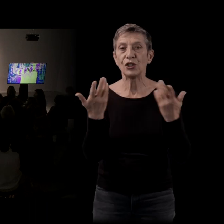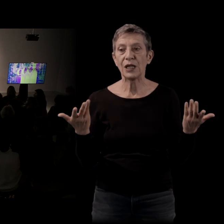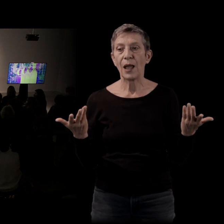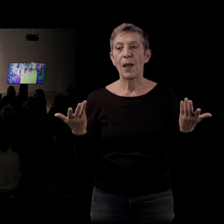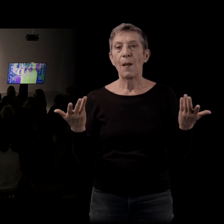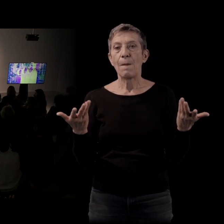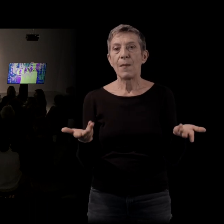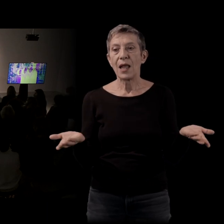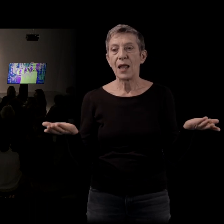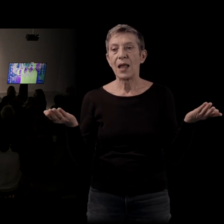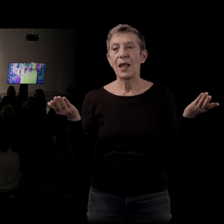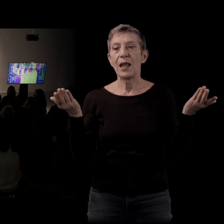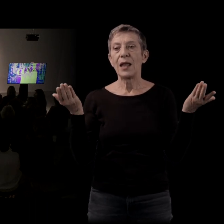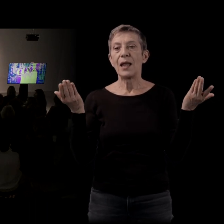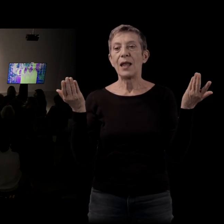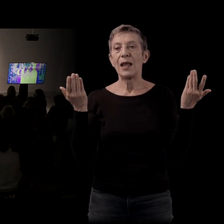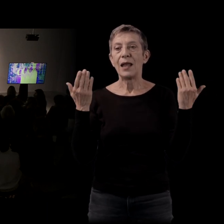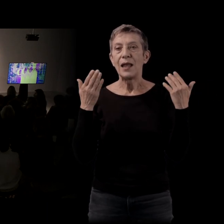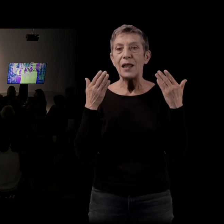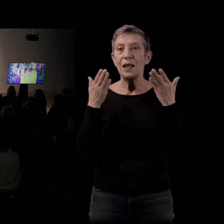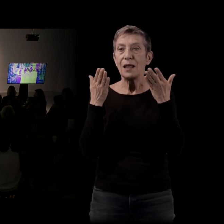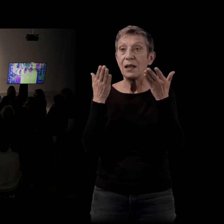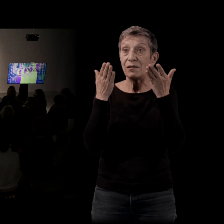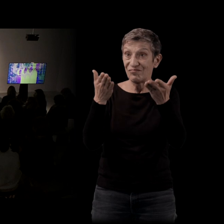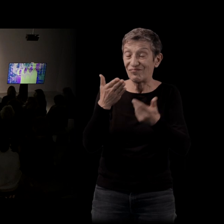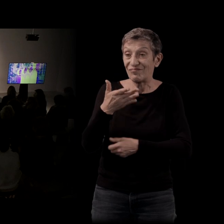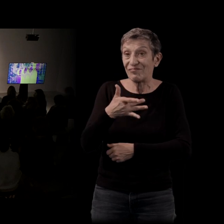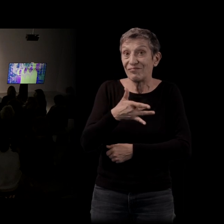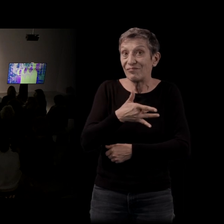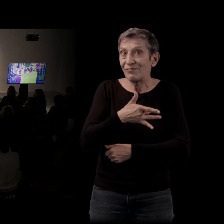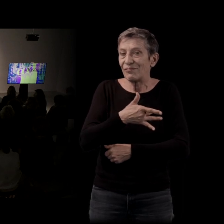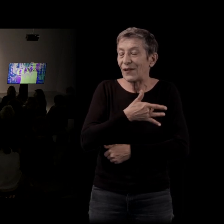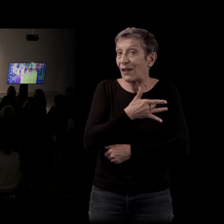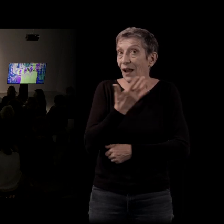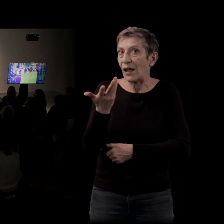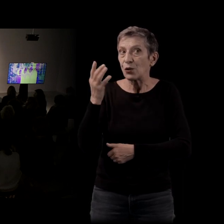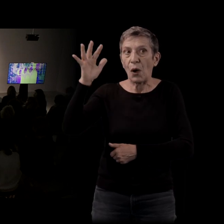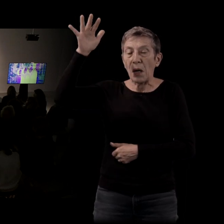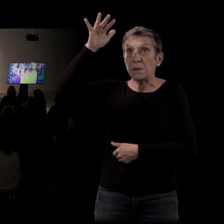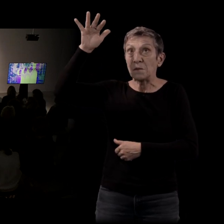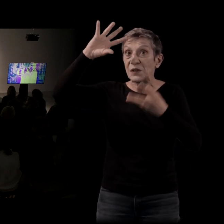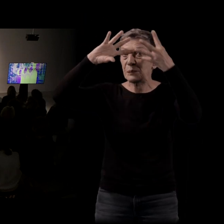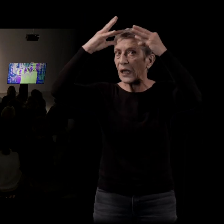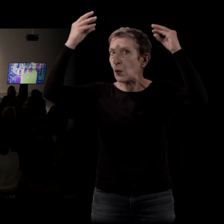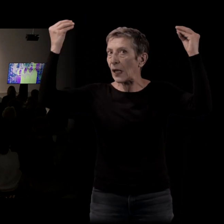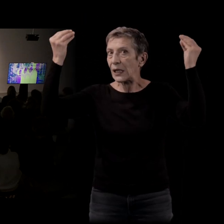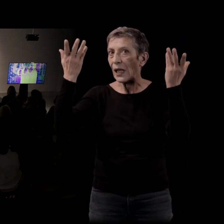ça vous intéresse d'explorer un rapport, par exemple, à la spiritualité dans votre écriture ou est-ce que...